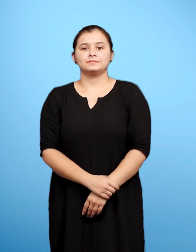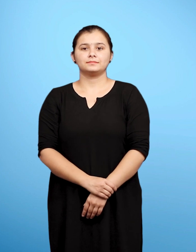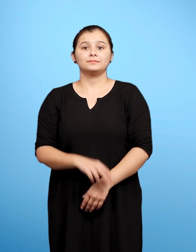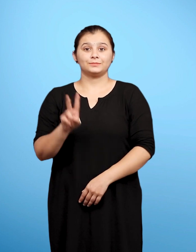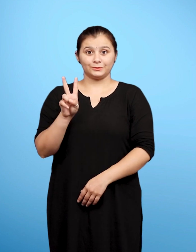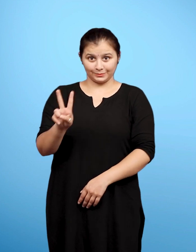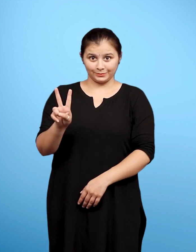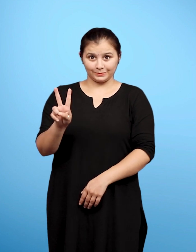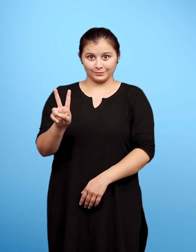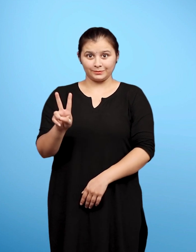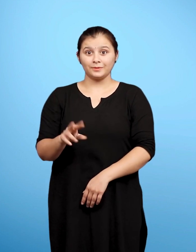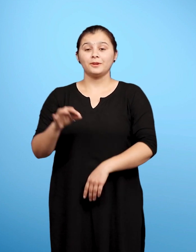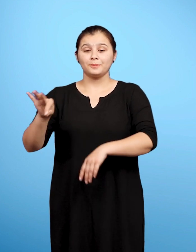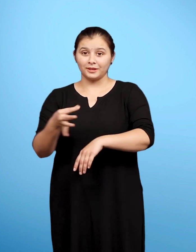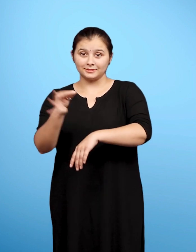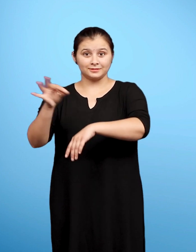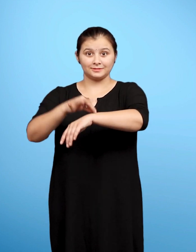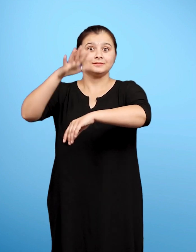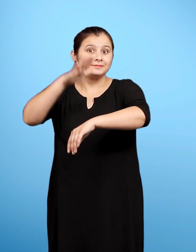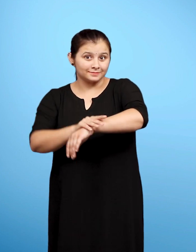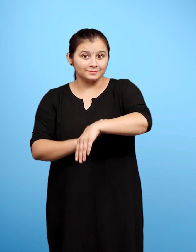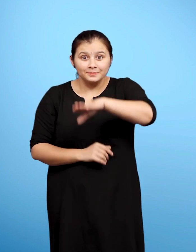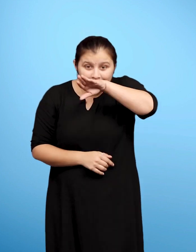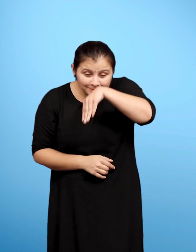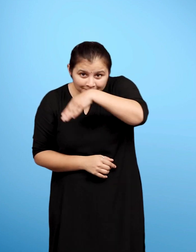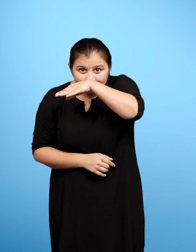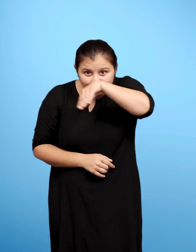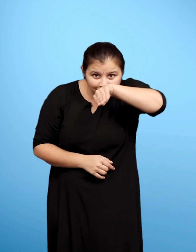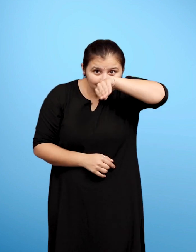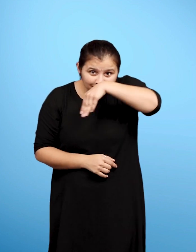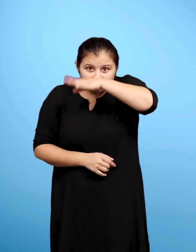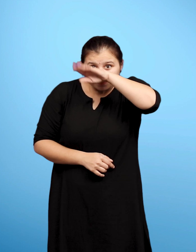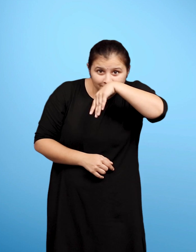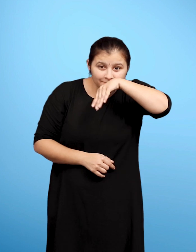दो मच्चर जब हाथी के कान के भीतर बैठ कर